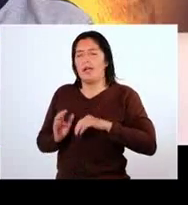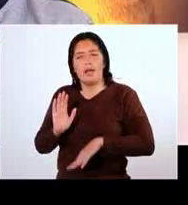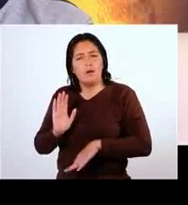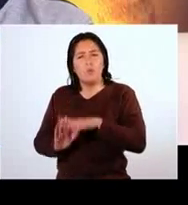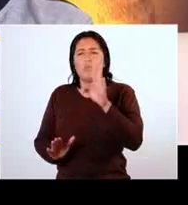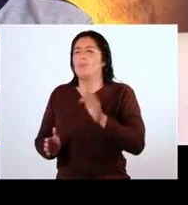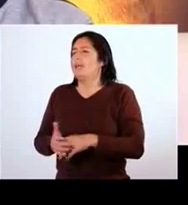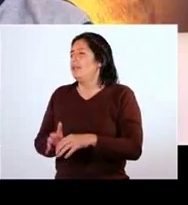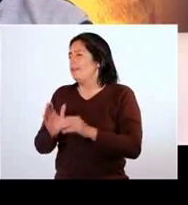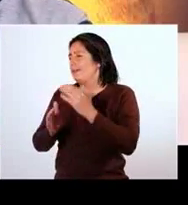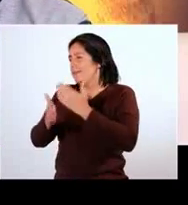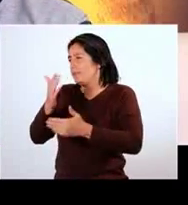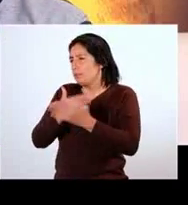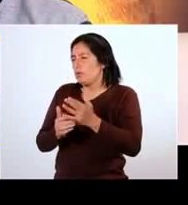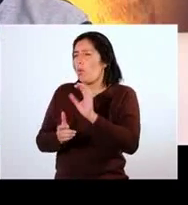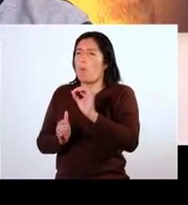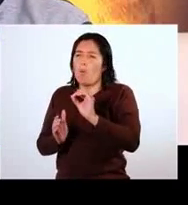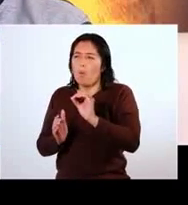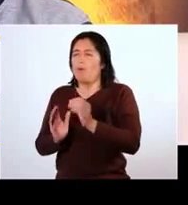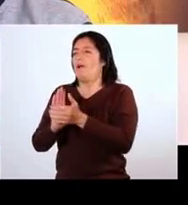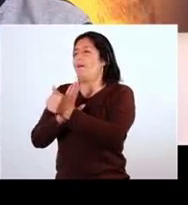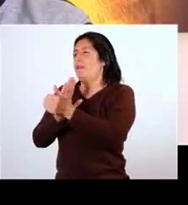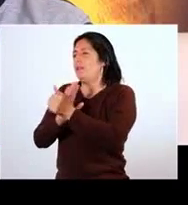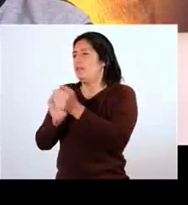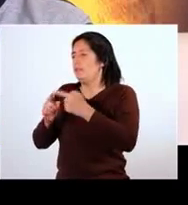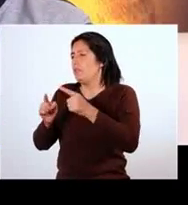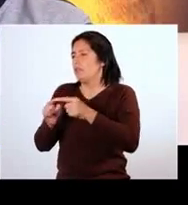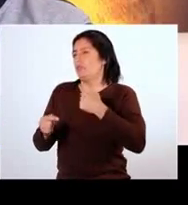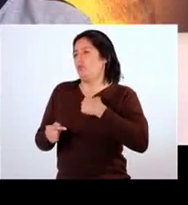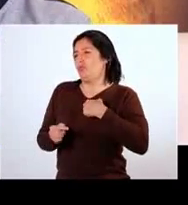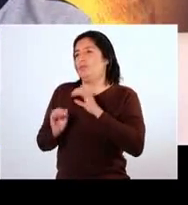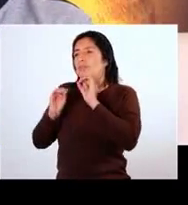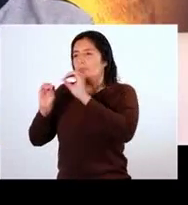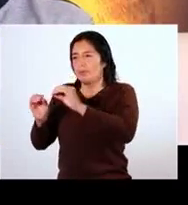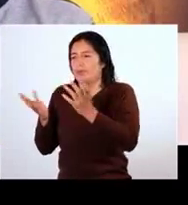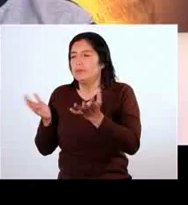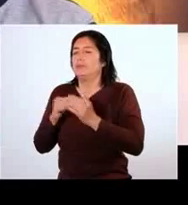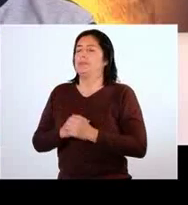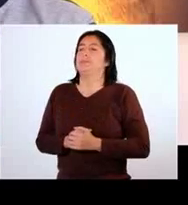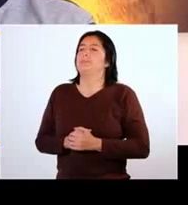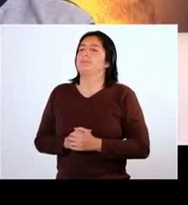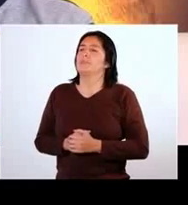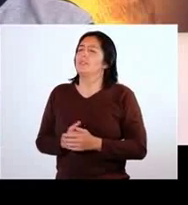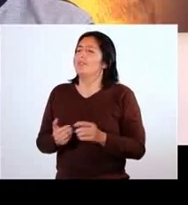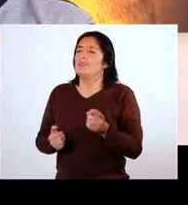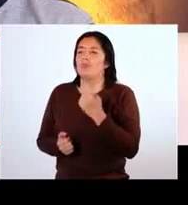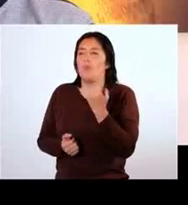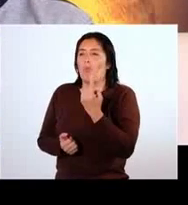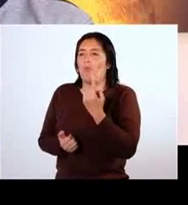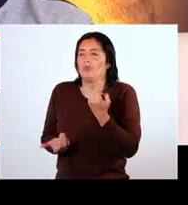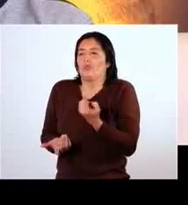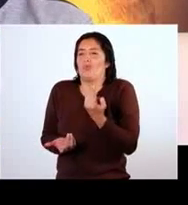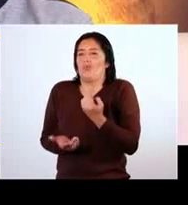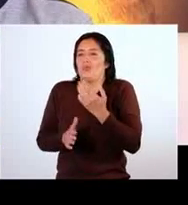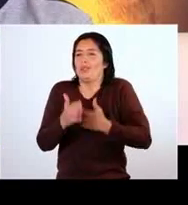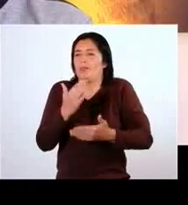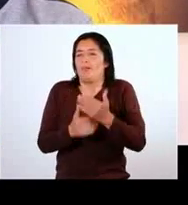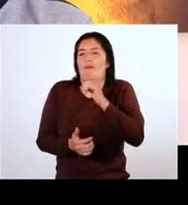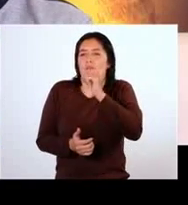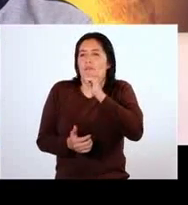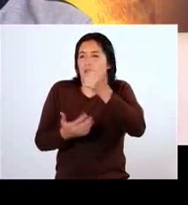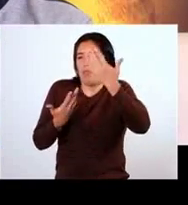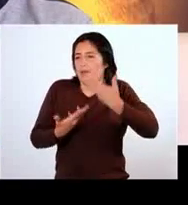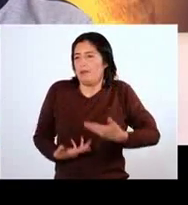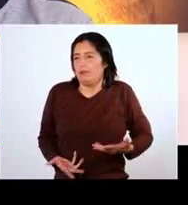de la discapacidad y o habilidades diferentes, como prefiero yo denominar al tema. No somos discapacitados por carecer de alguna